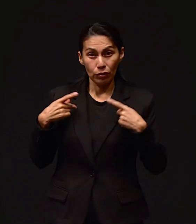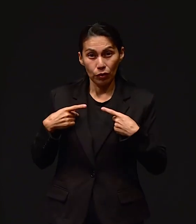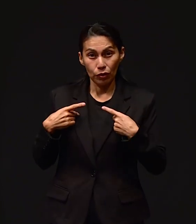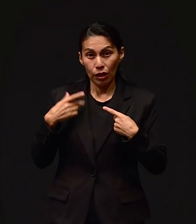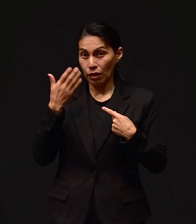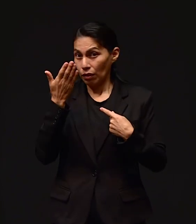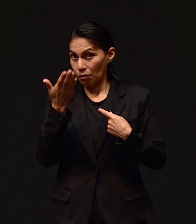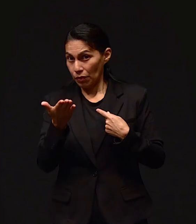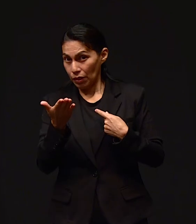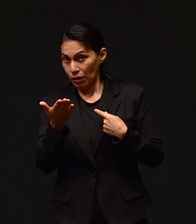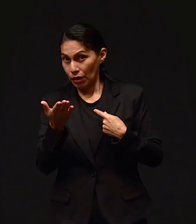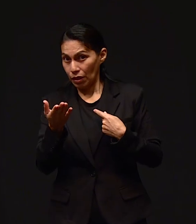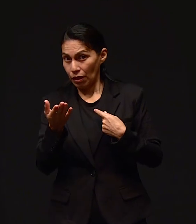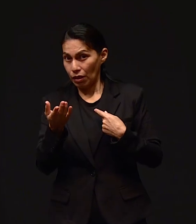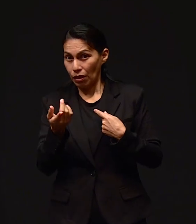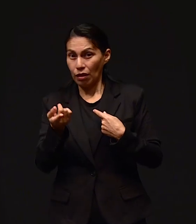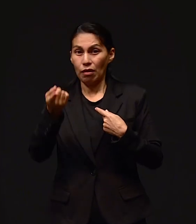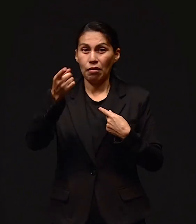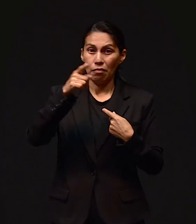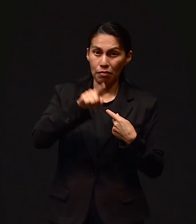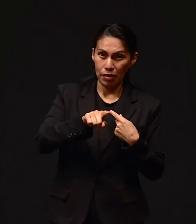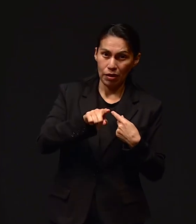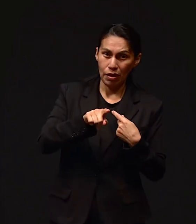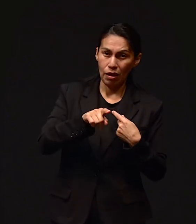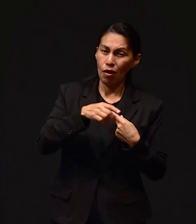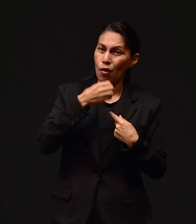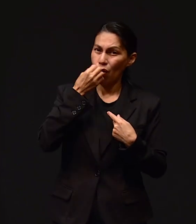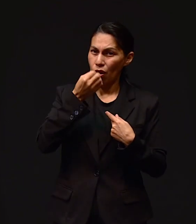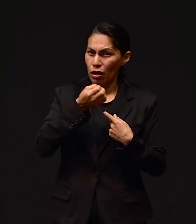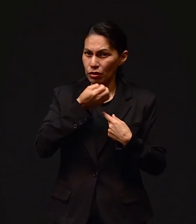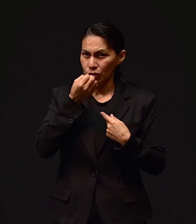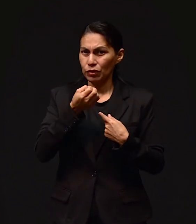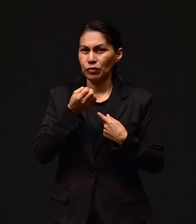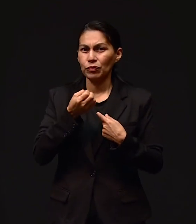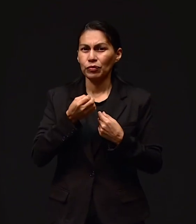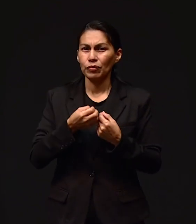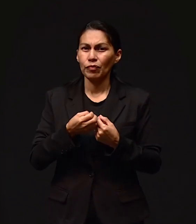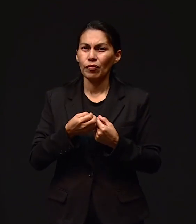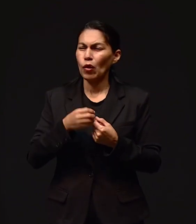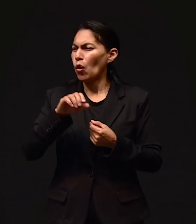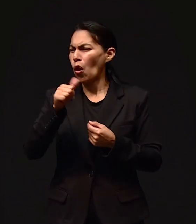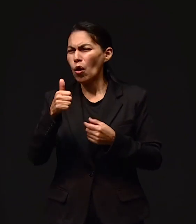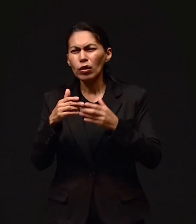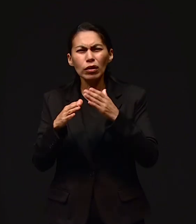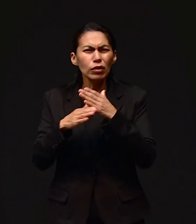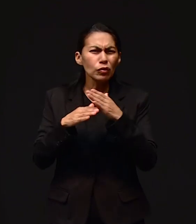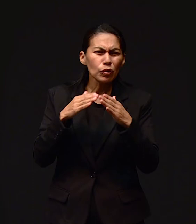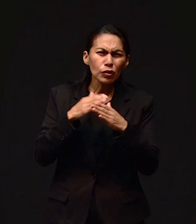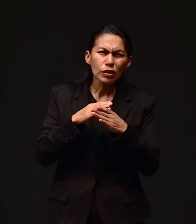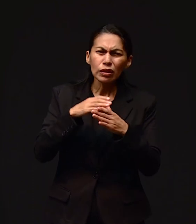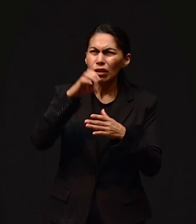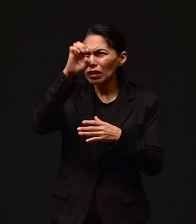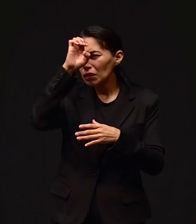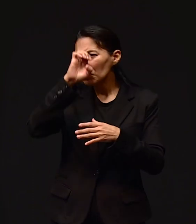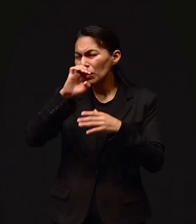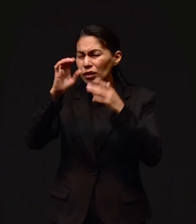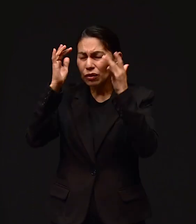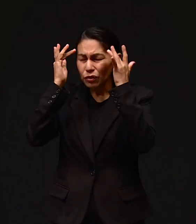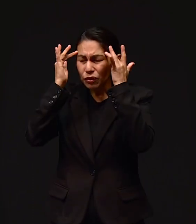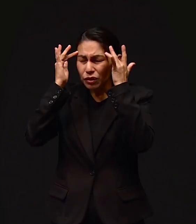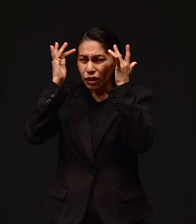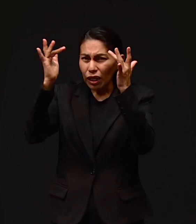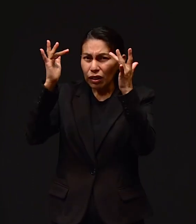oración y por el que recibe la oración, sino aún por algunas otras cosas que el Espíritu Santo